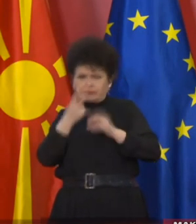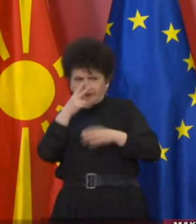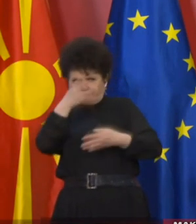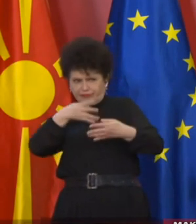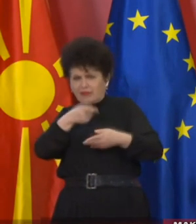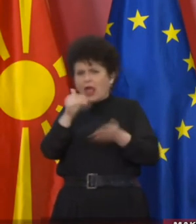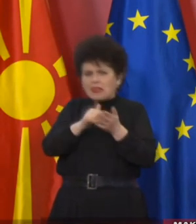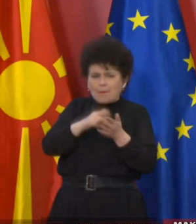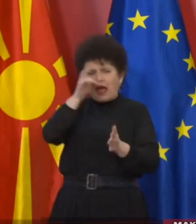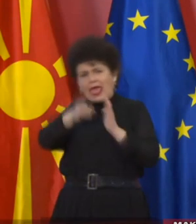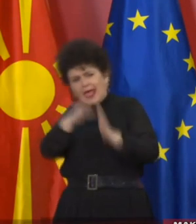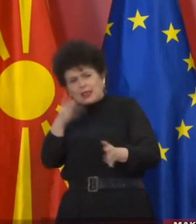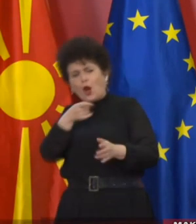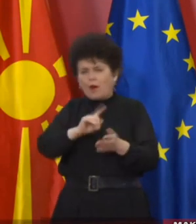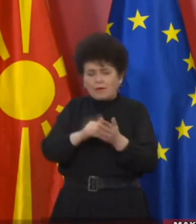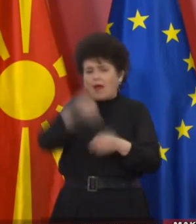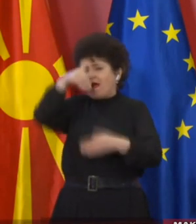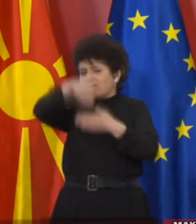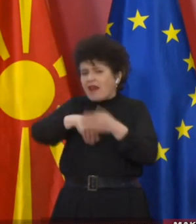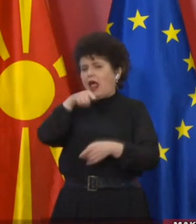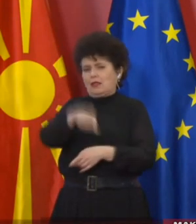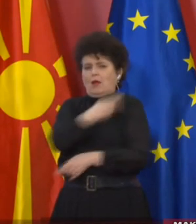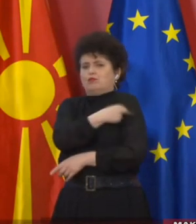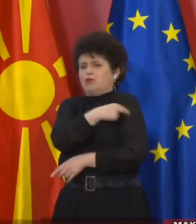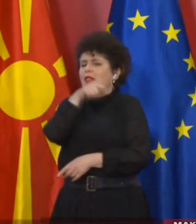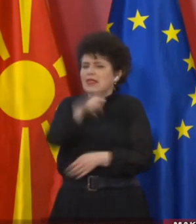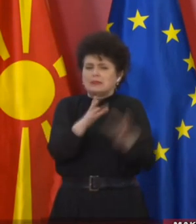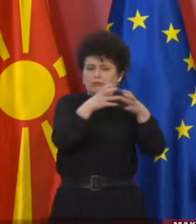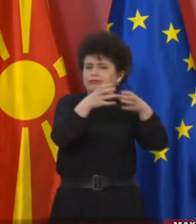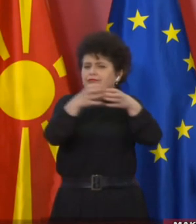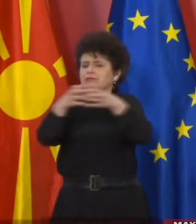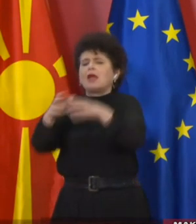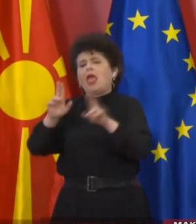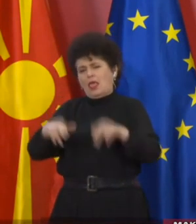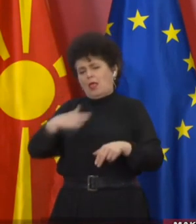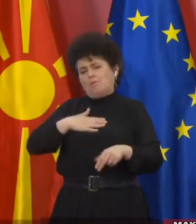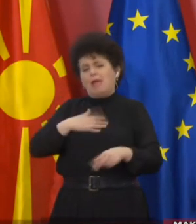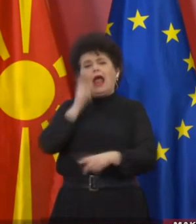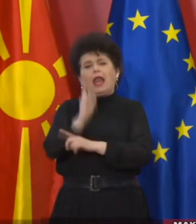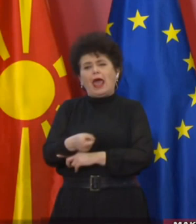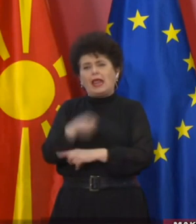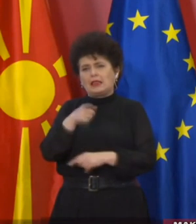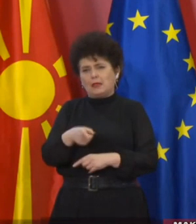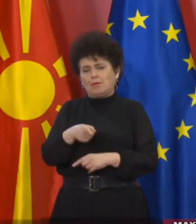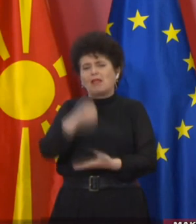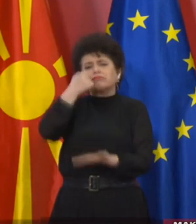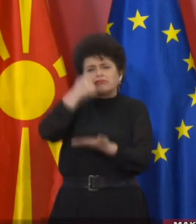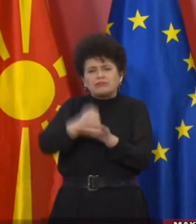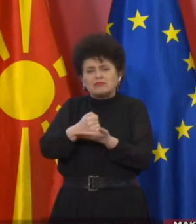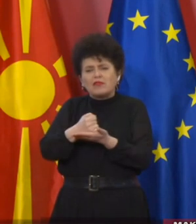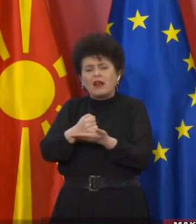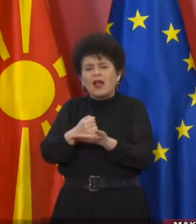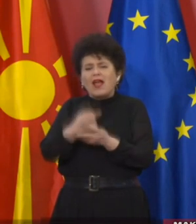Во рамките на клиниките, во рамките на болниците постои наредба да се утврдат